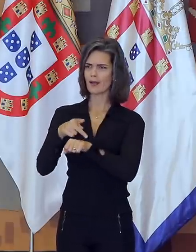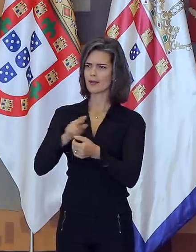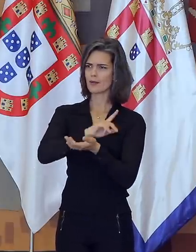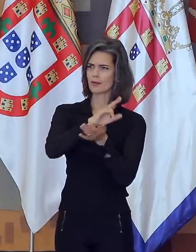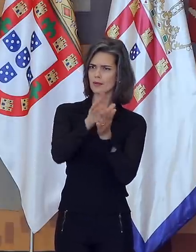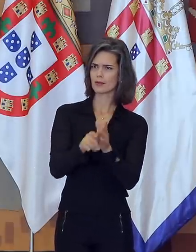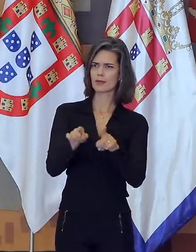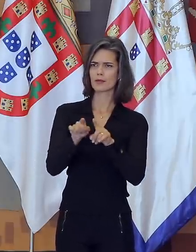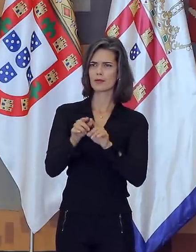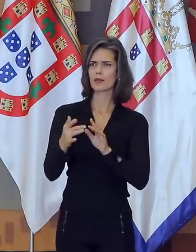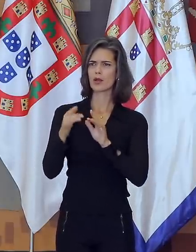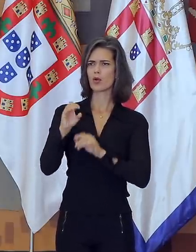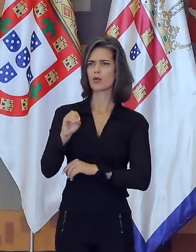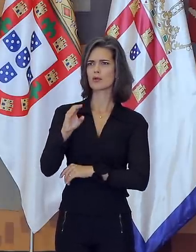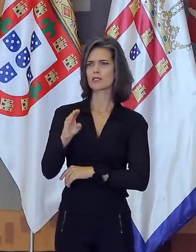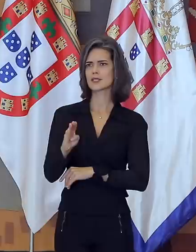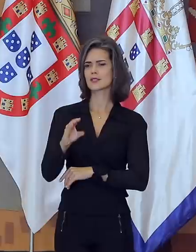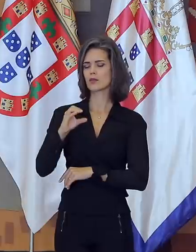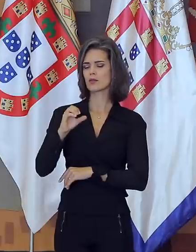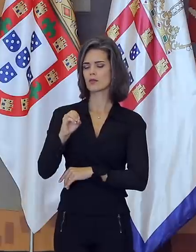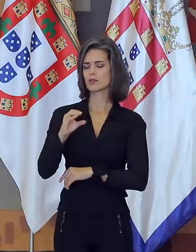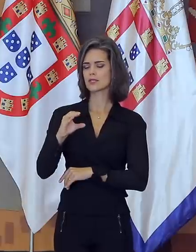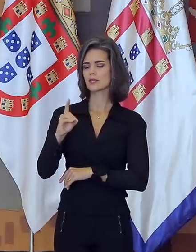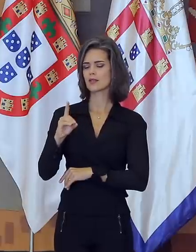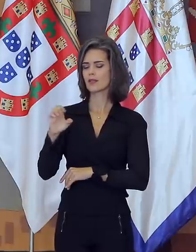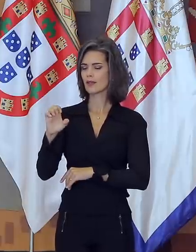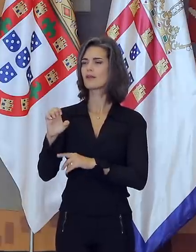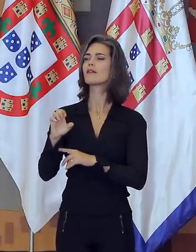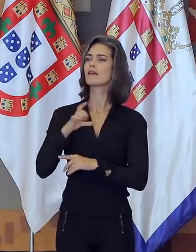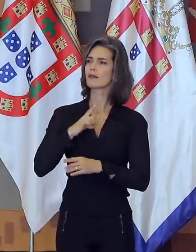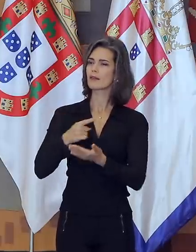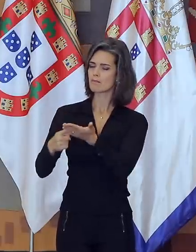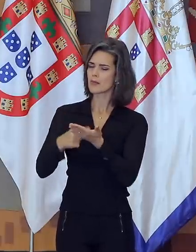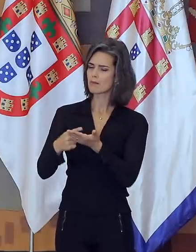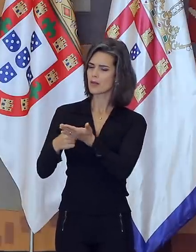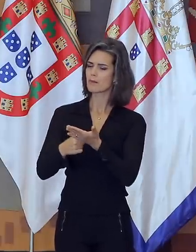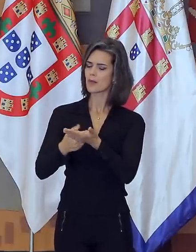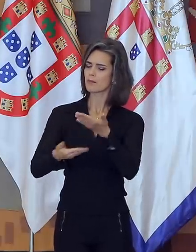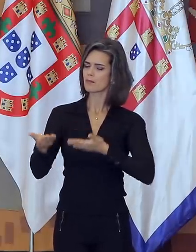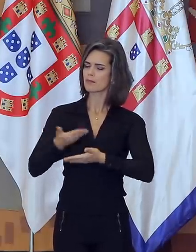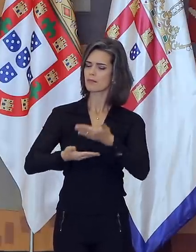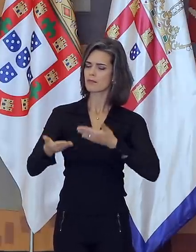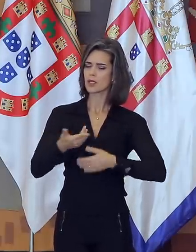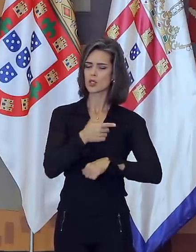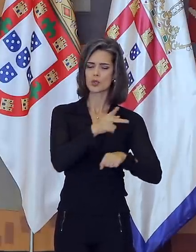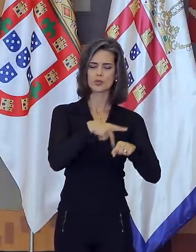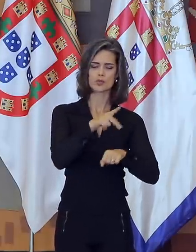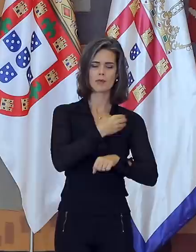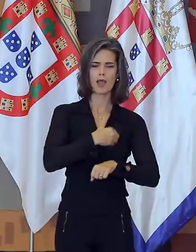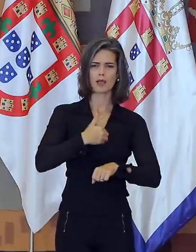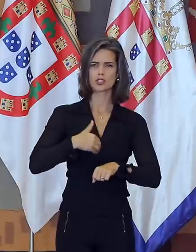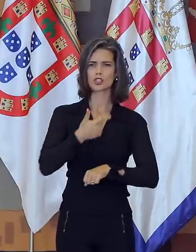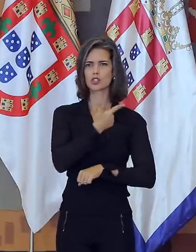aproximação com a OCDE, e que passa por contatos regulares com parceiros-chave, como Argentina e outros vizinhos